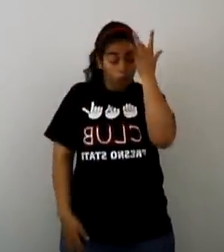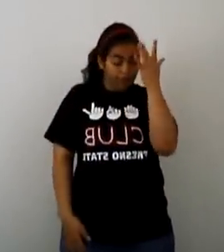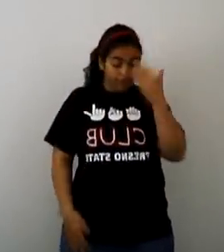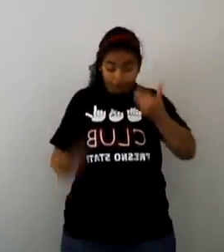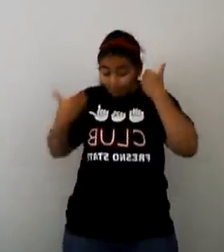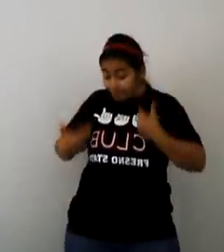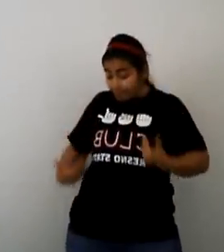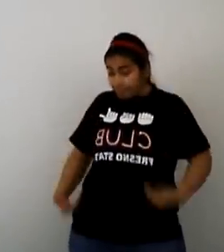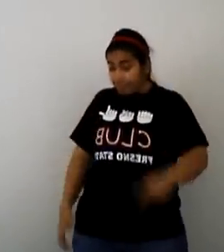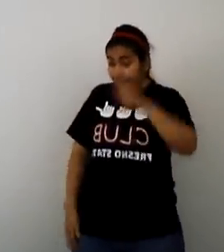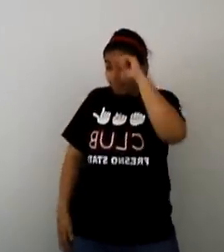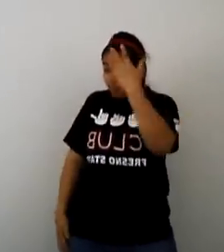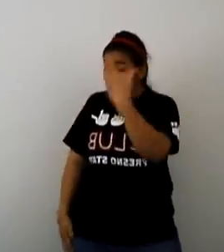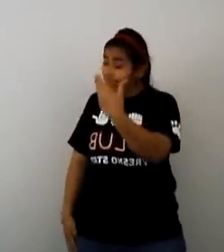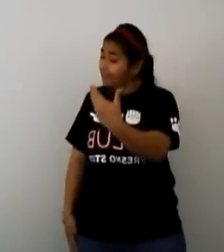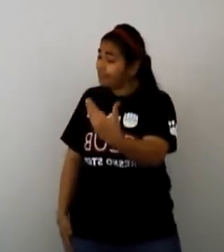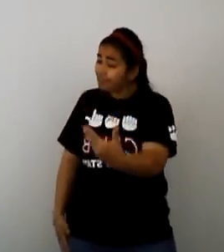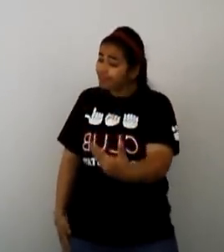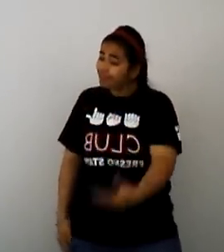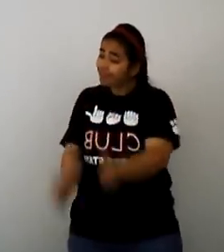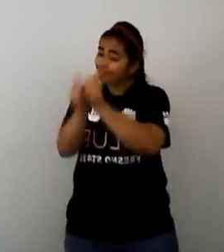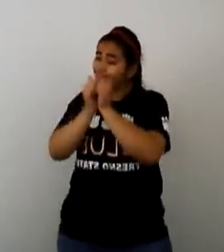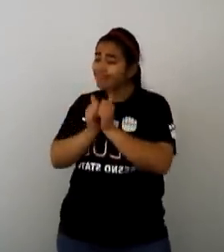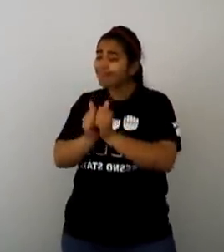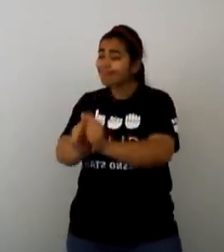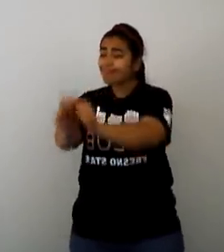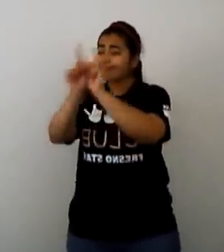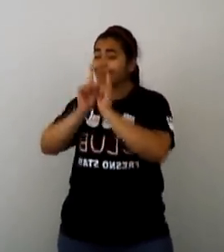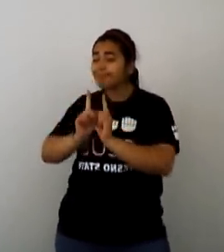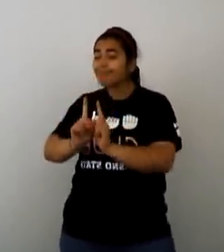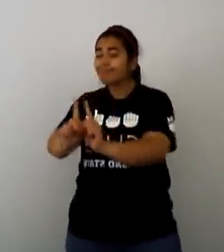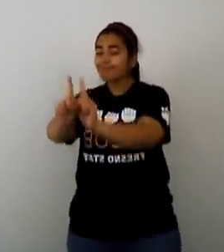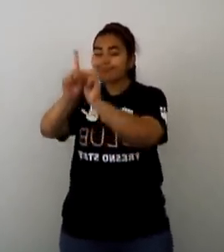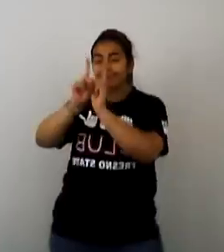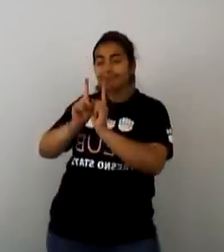Para hacerte compañía con mi amor